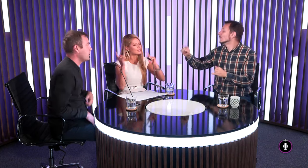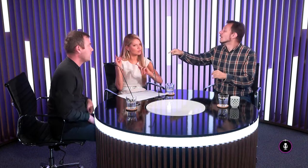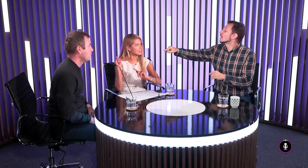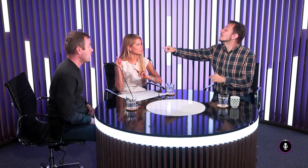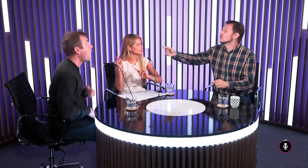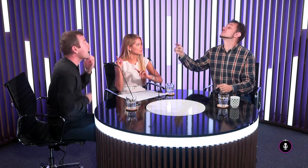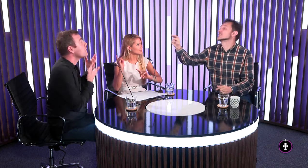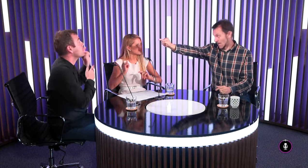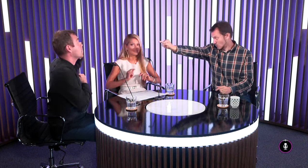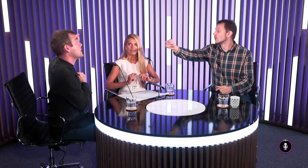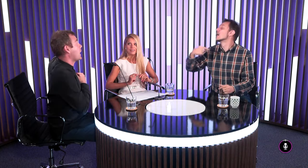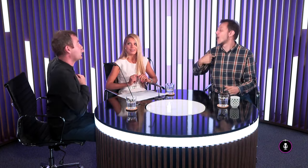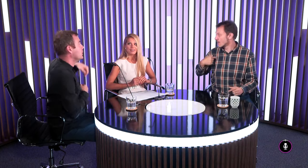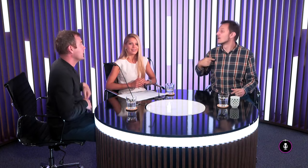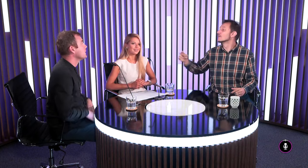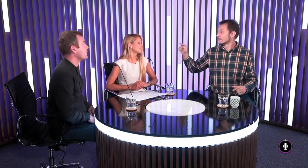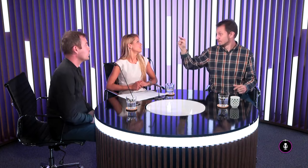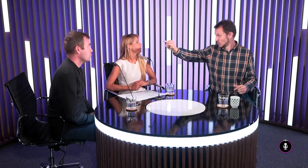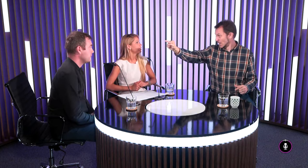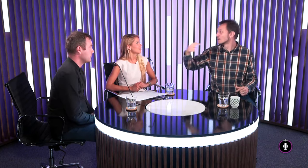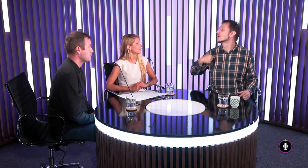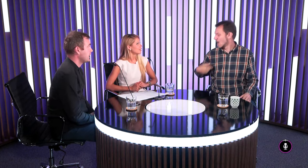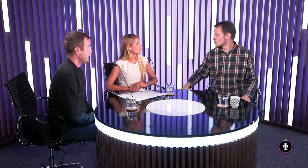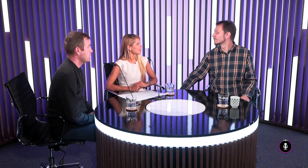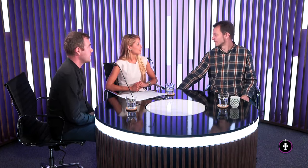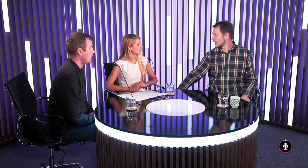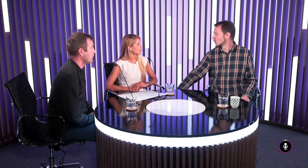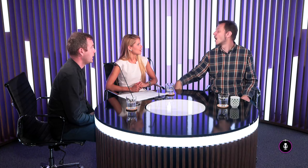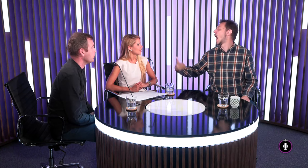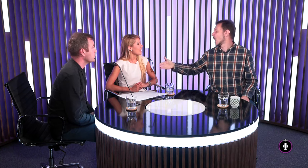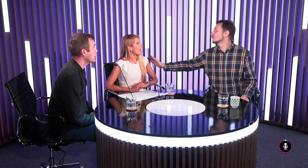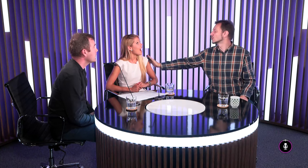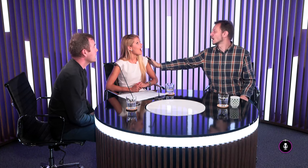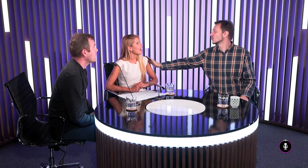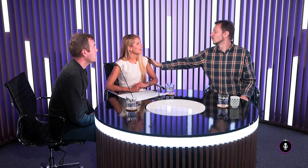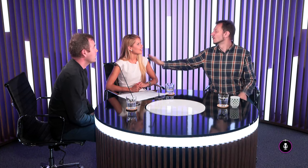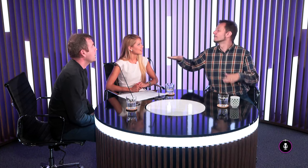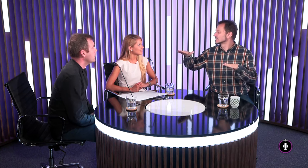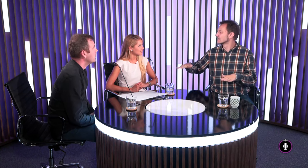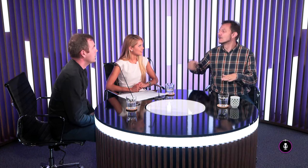ale keď som vzadu tak potom môžeme to tak spraviť že sa áno áno že